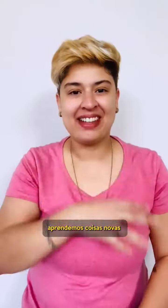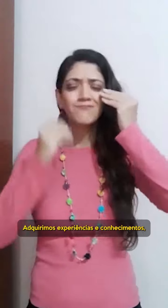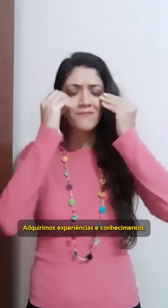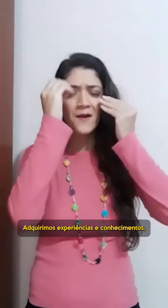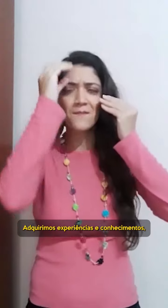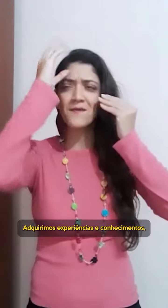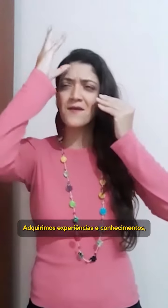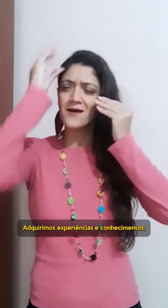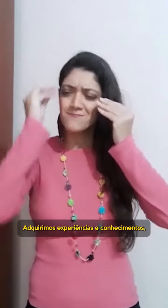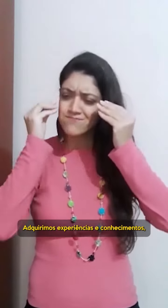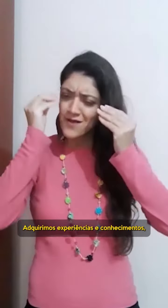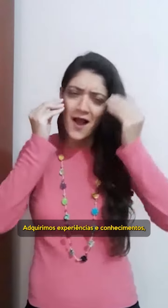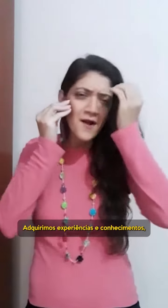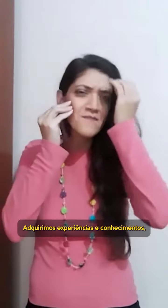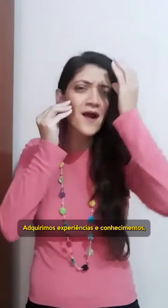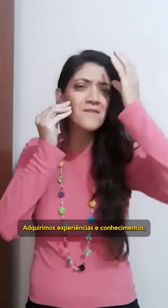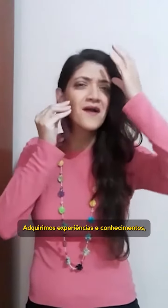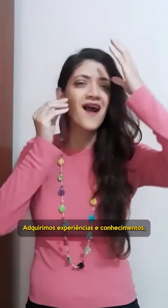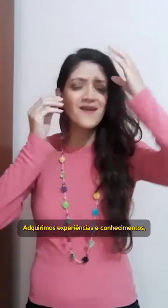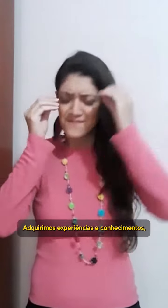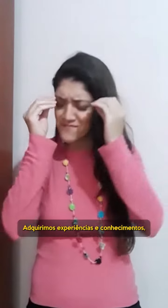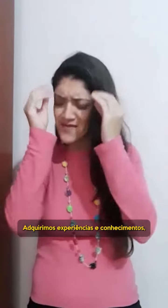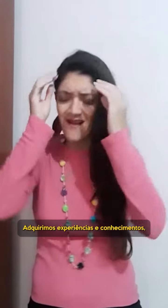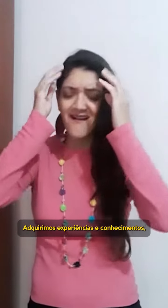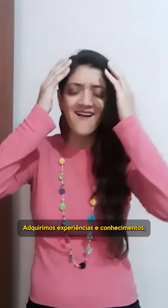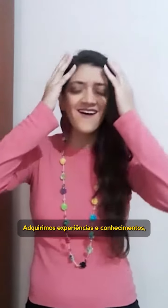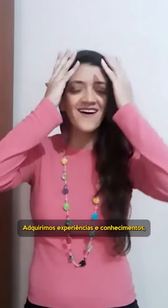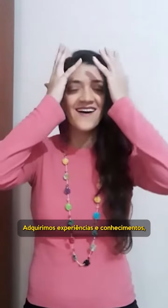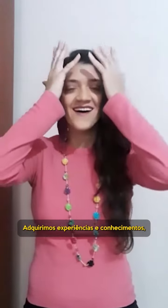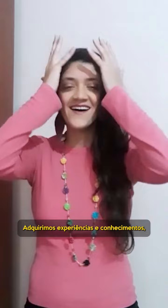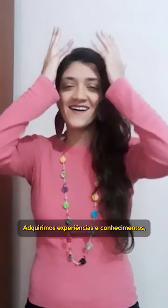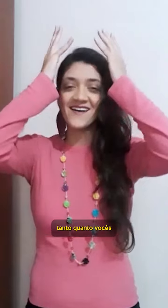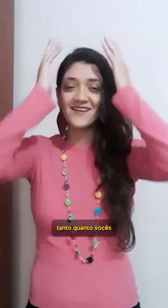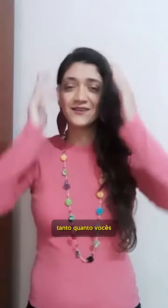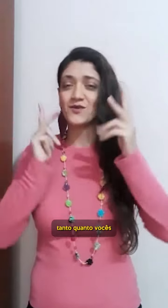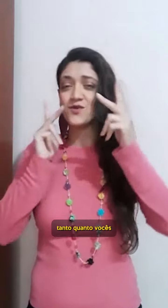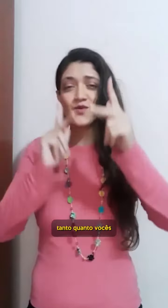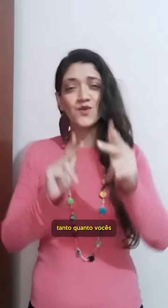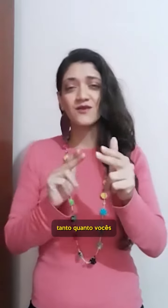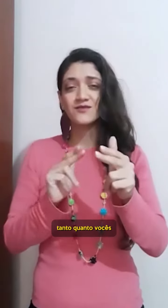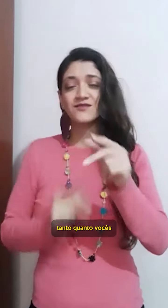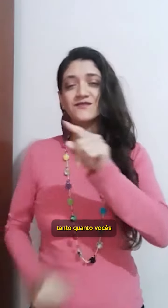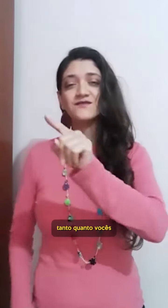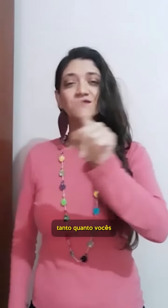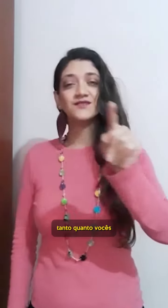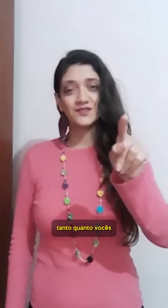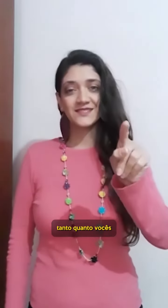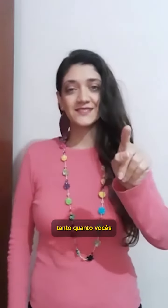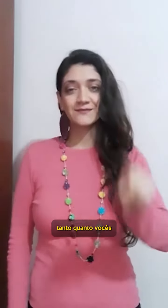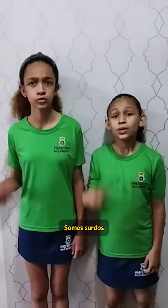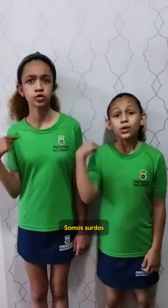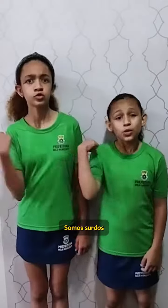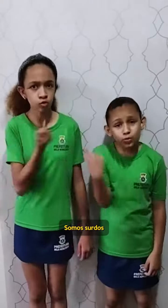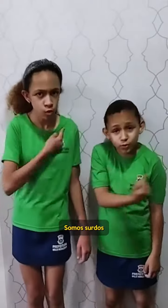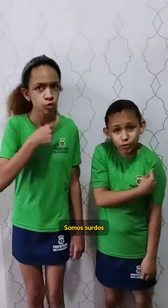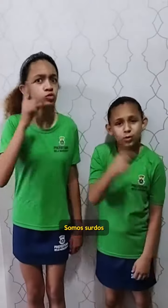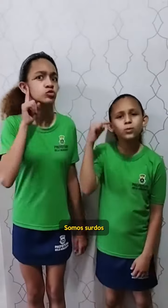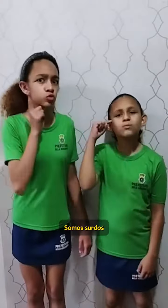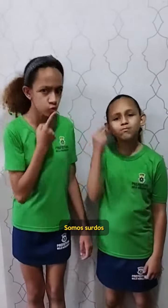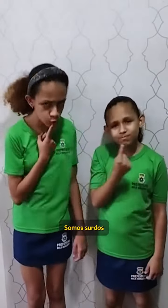Adquirimos experiências e conhecimentos, tanto quanto vocês. Somos surdos.